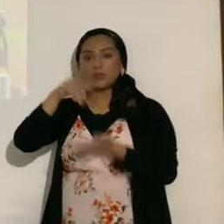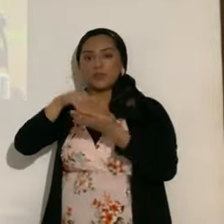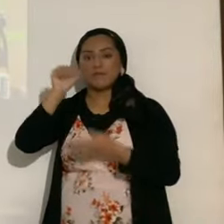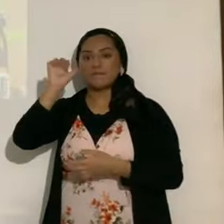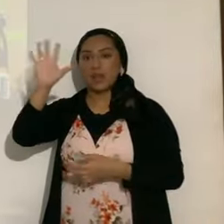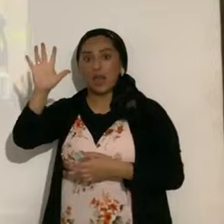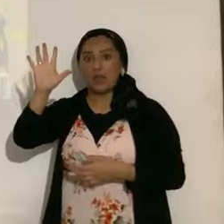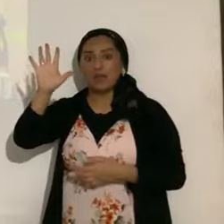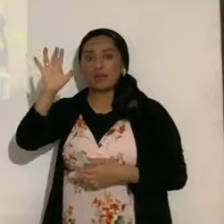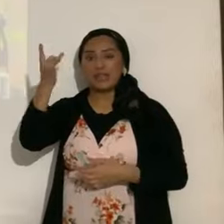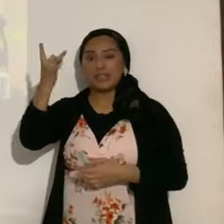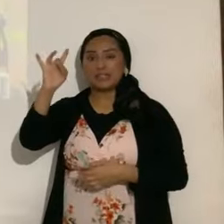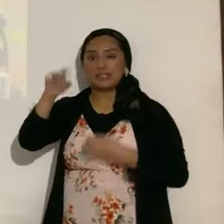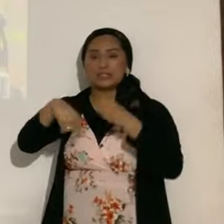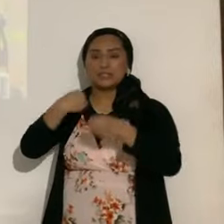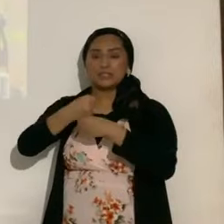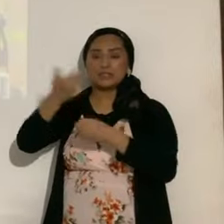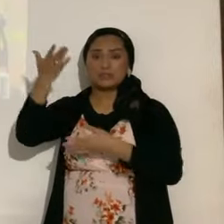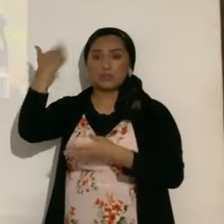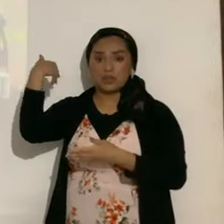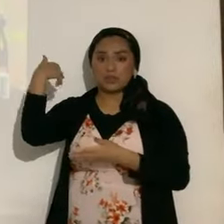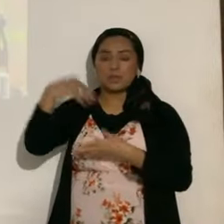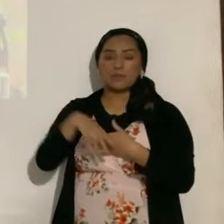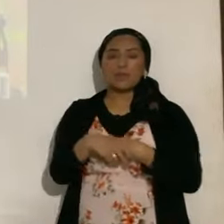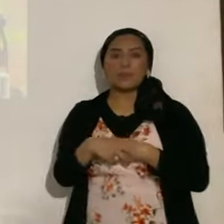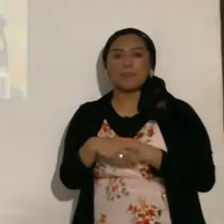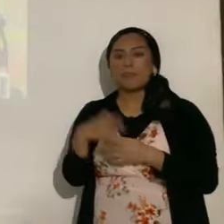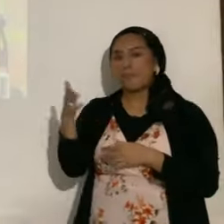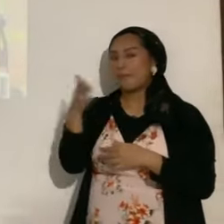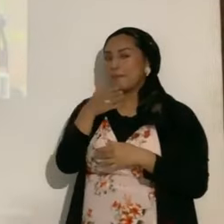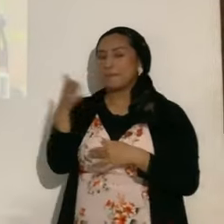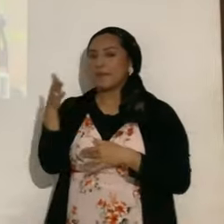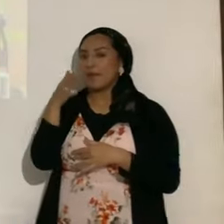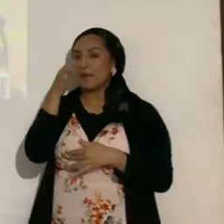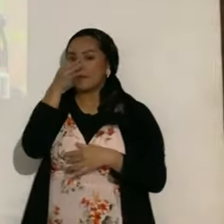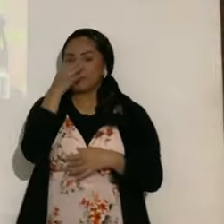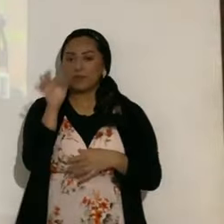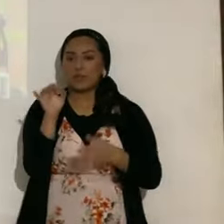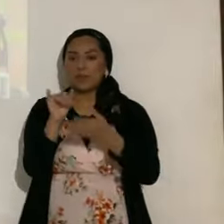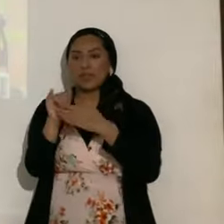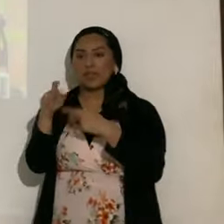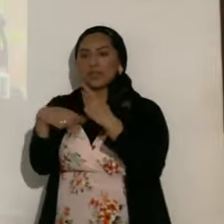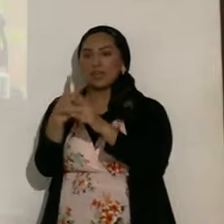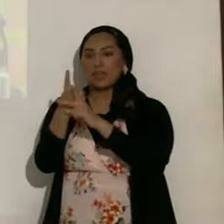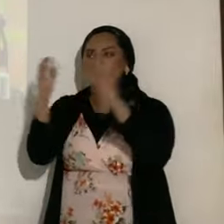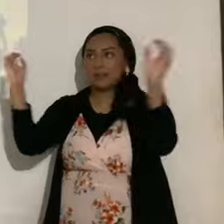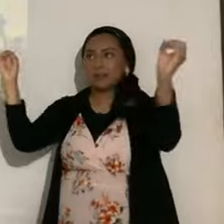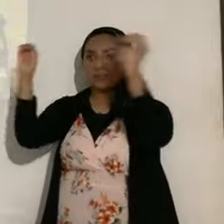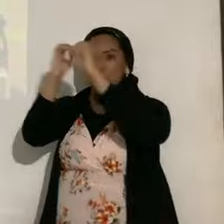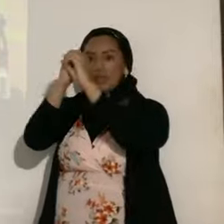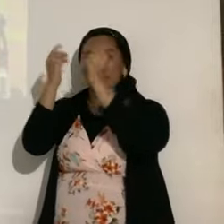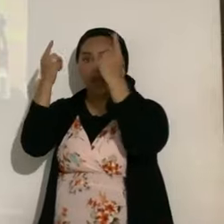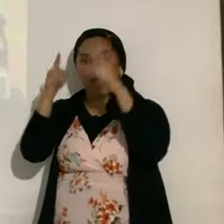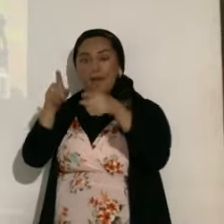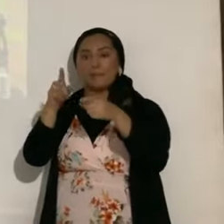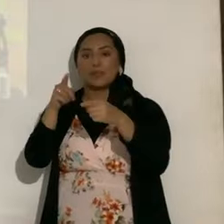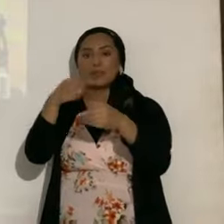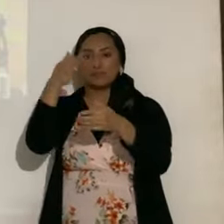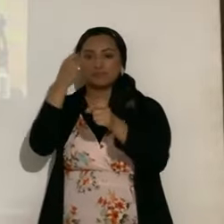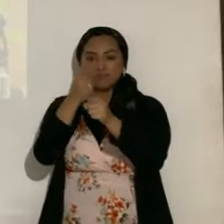18 años, y generalmente, son muy pocos, este tipo de eclipses, que se presentan en 100 años, pero